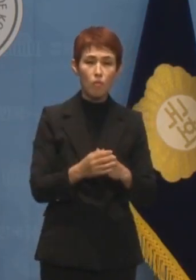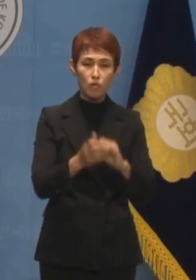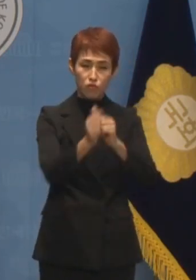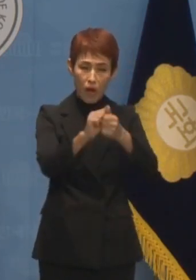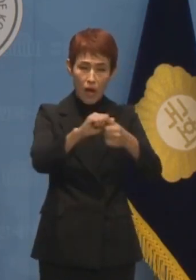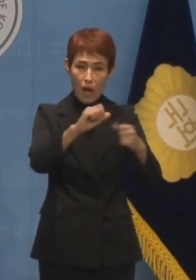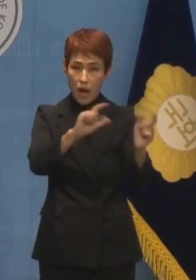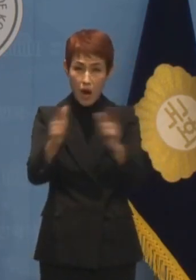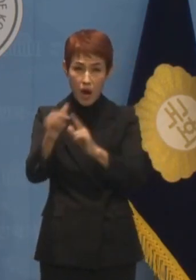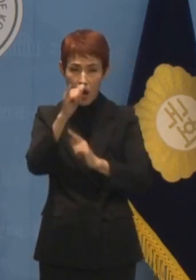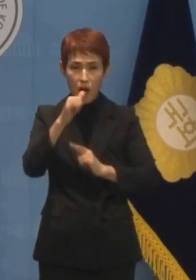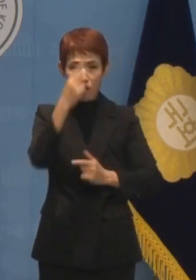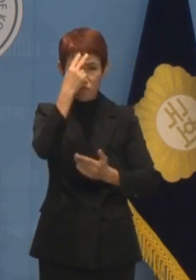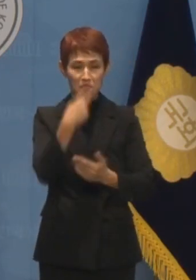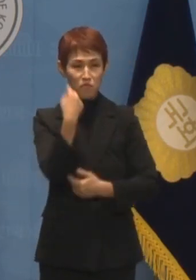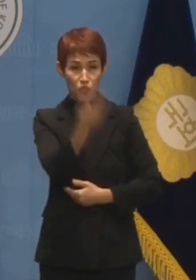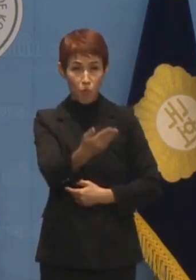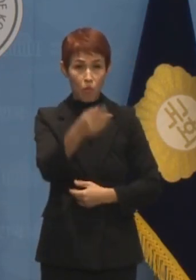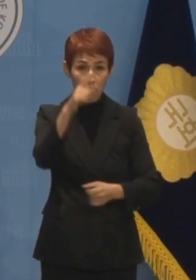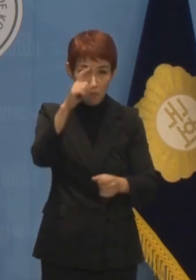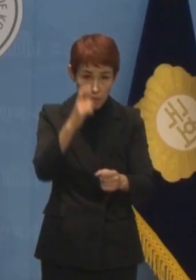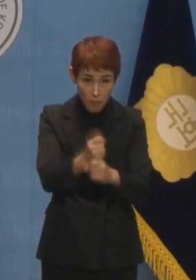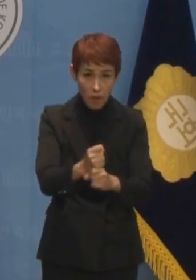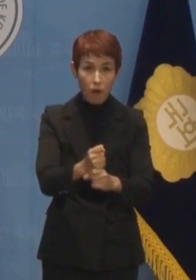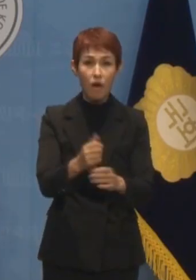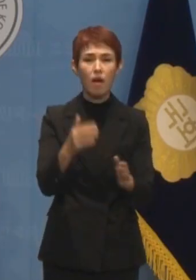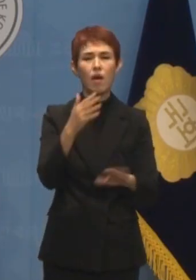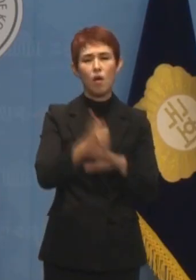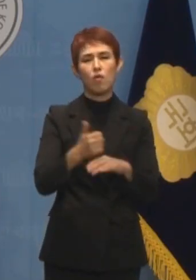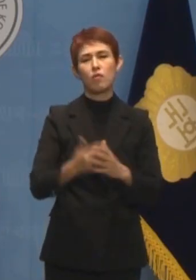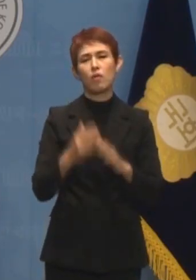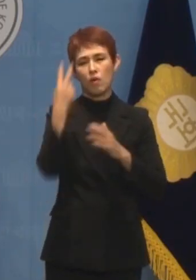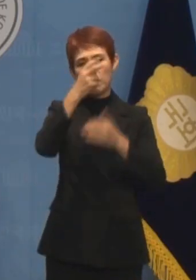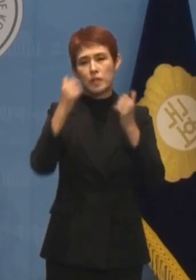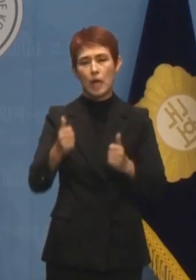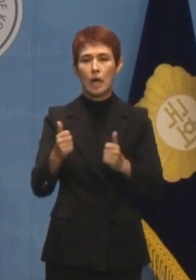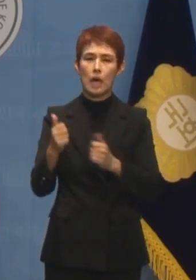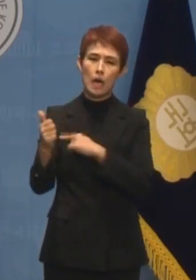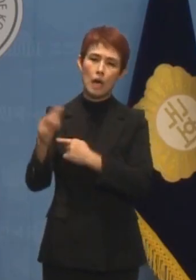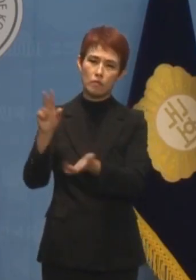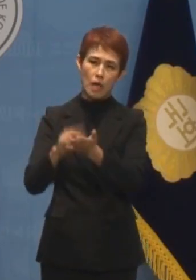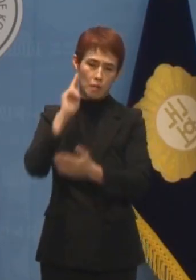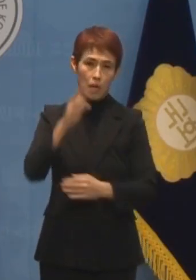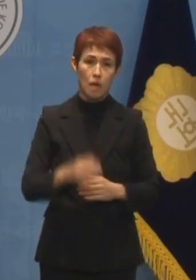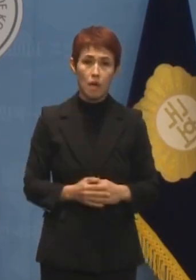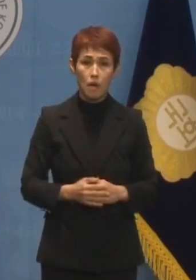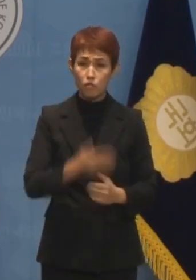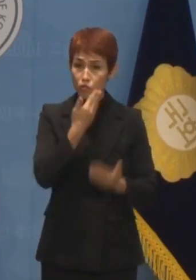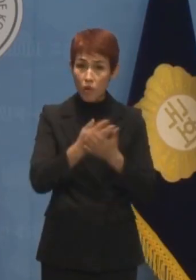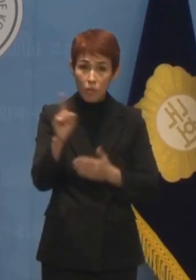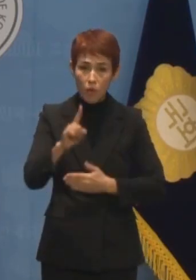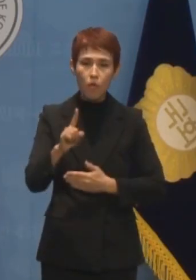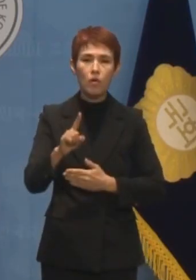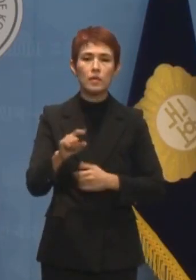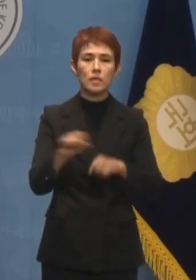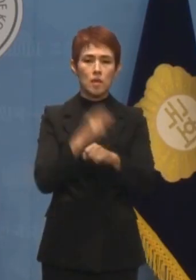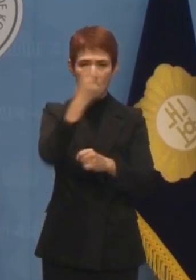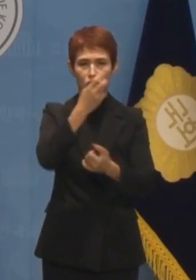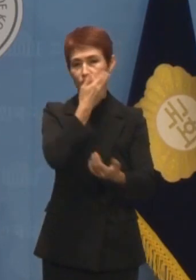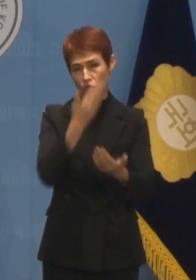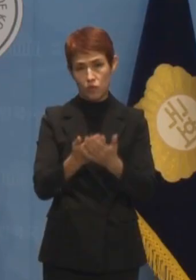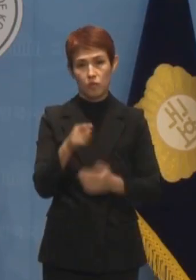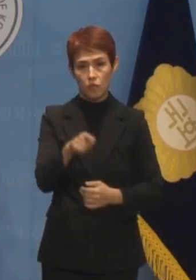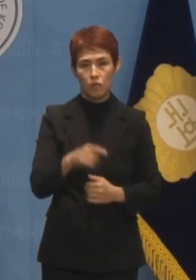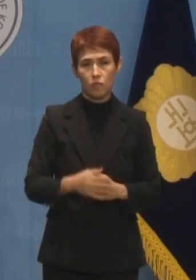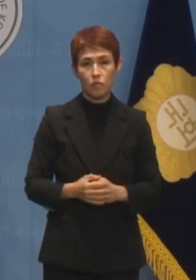망부석이 되었습니다. 정답은 특검뿐입니다. 국민들은 지난